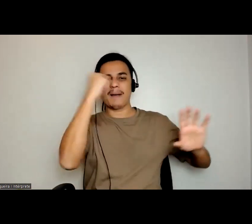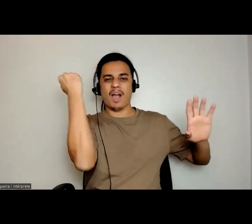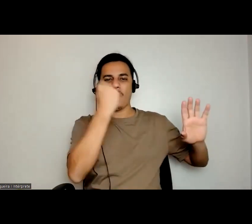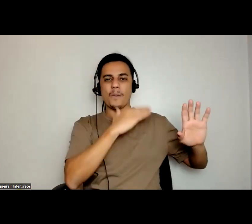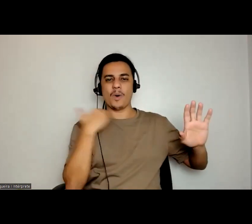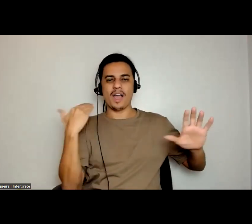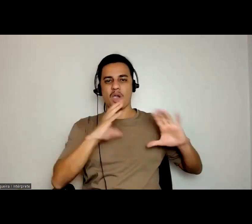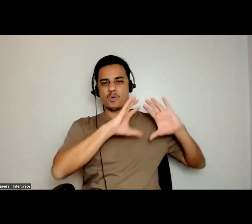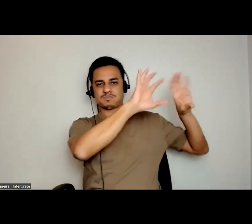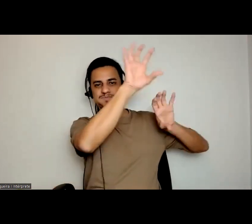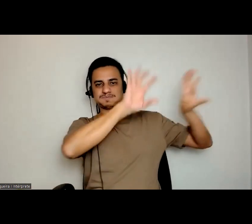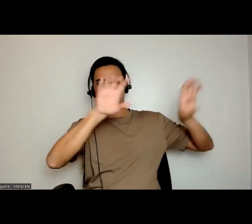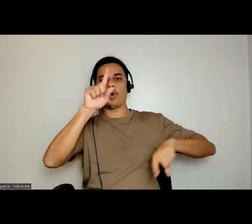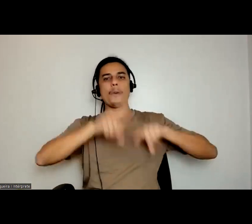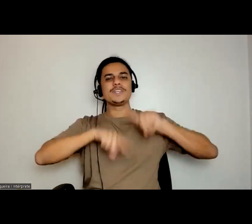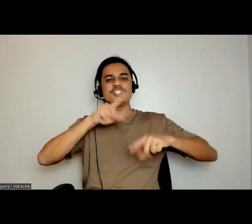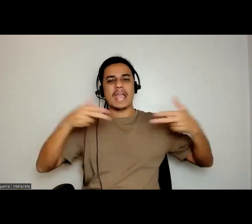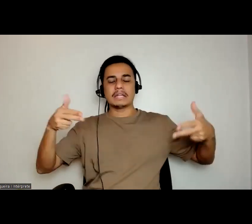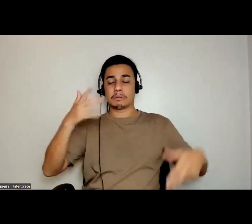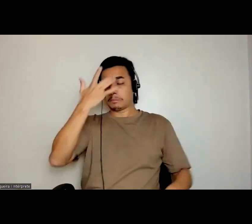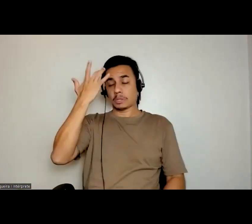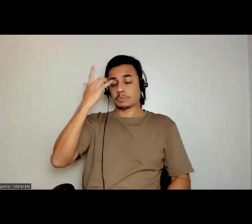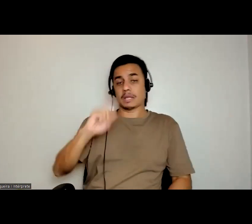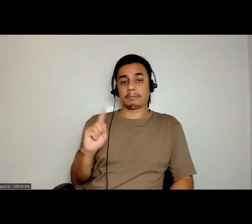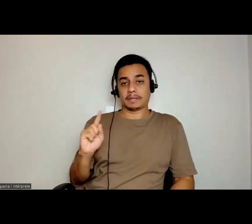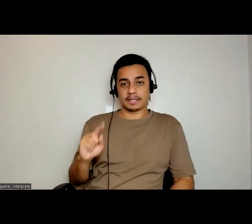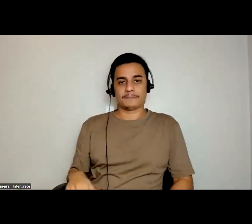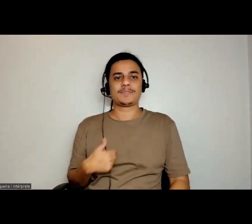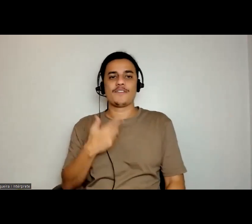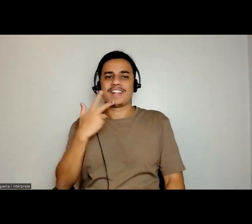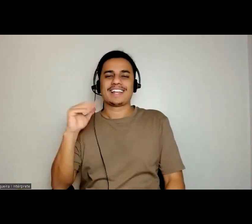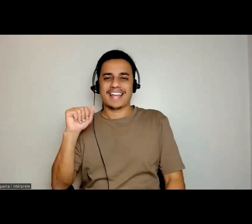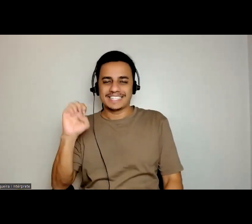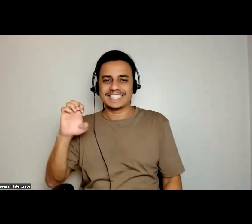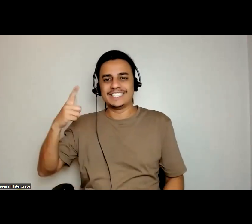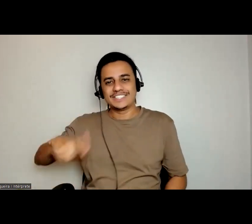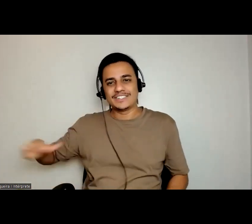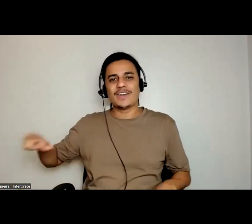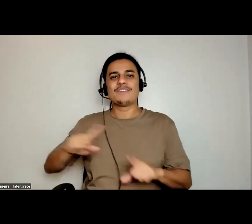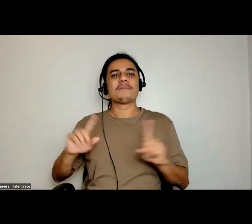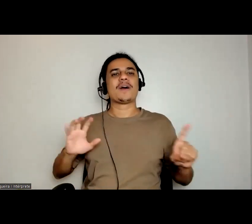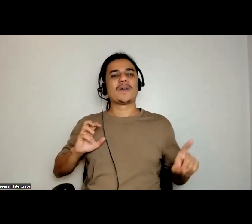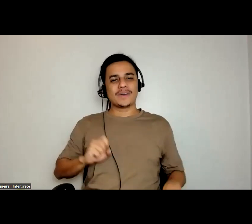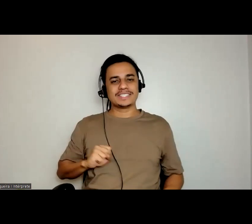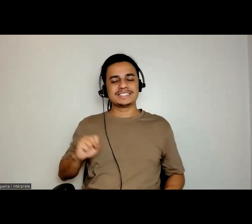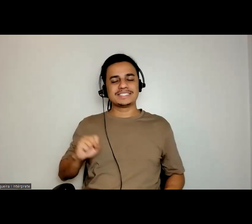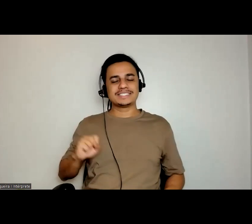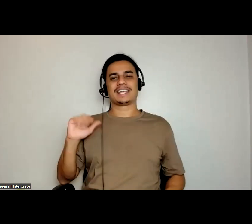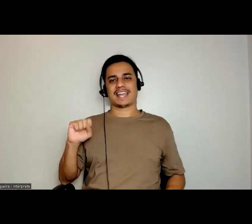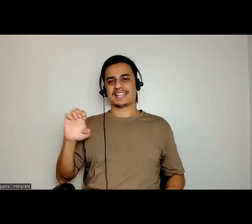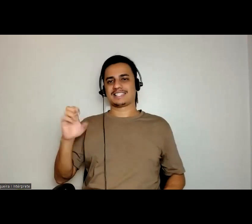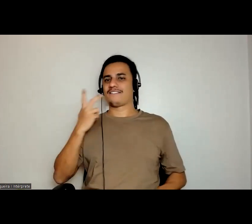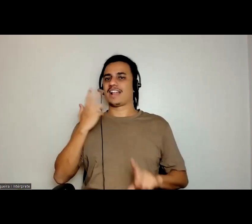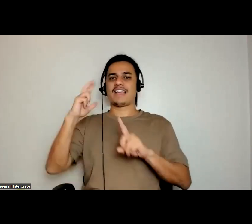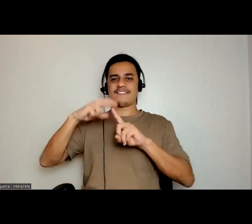que muitas pessoas não sabiam nem quem era. Eu gostei também do Cazé, estou falando de Cazé toda hora, gostei do Cazé que trouxe, por exemplo, a referência